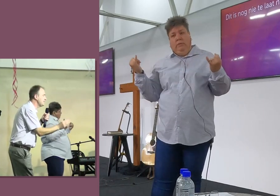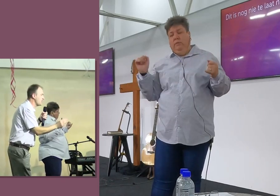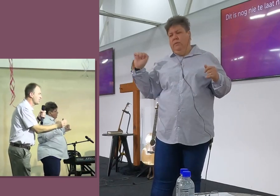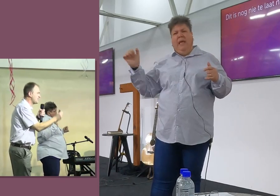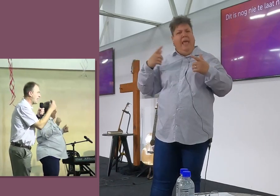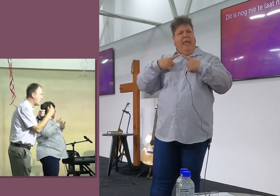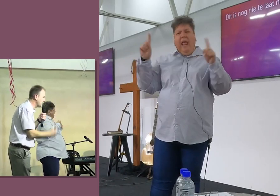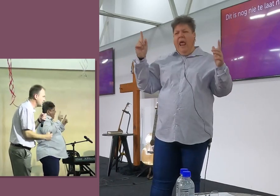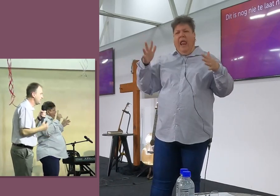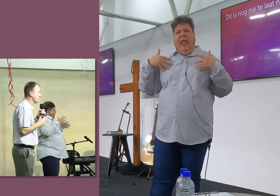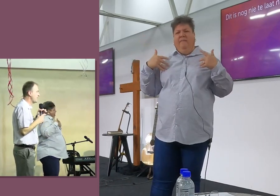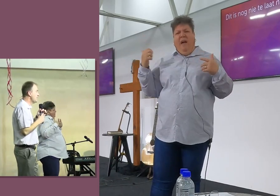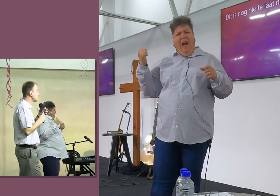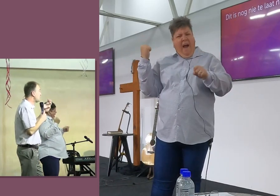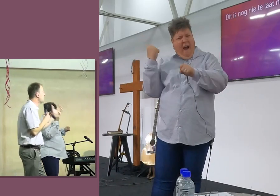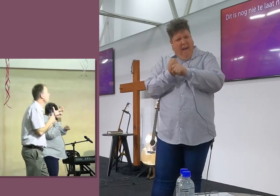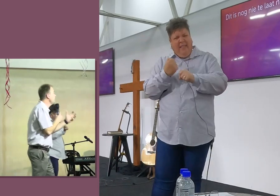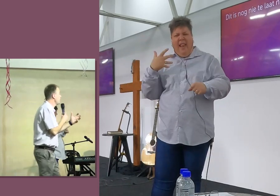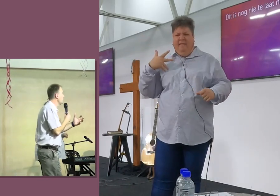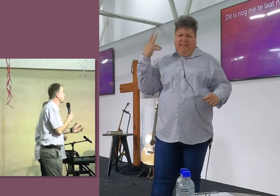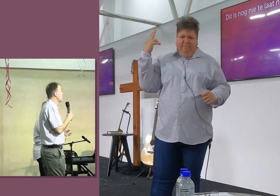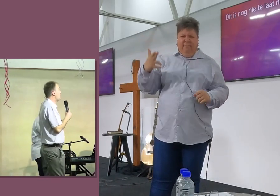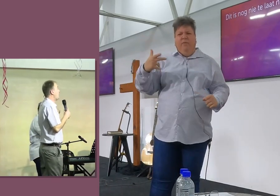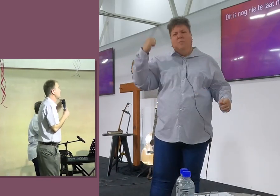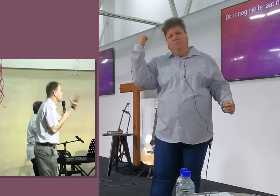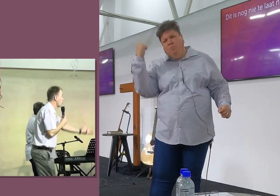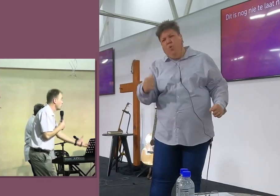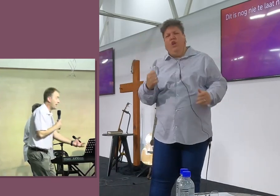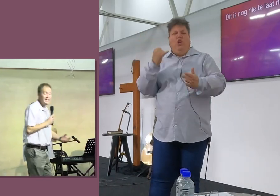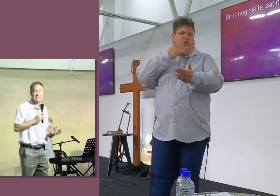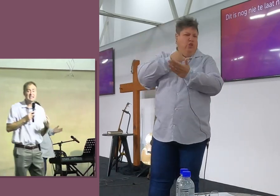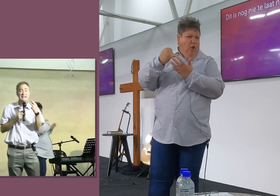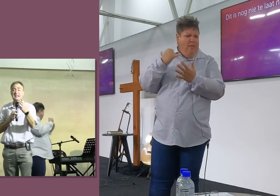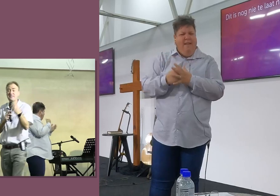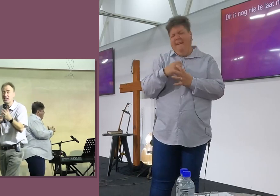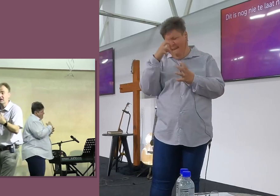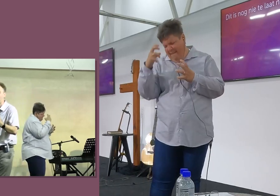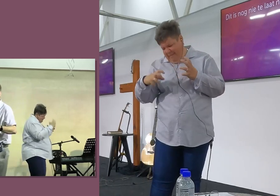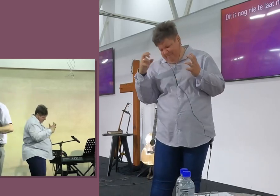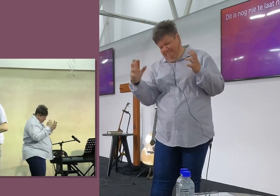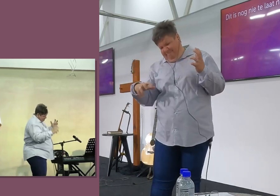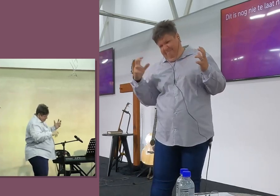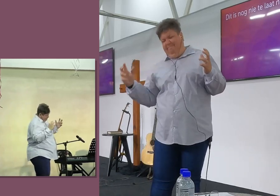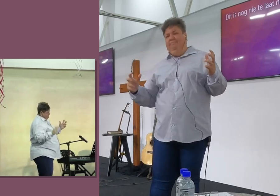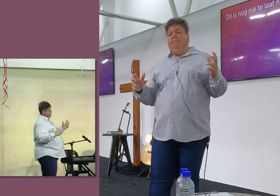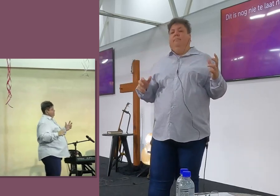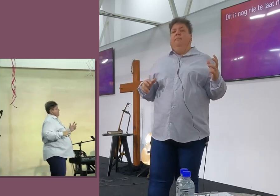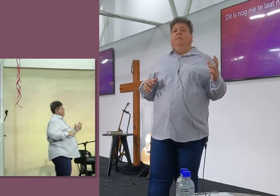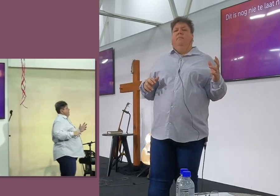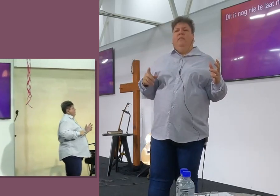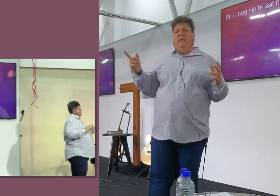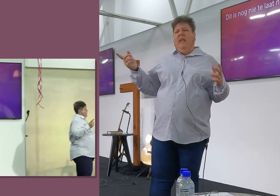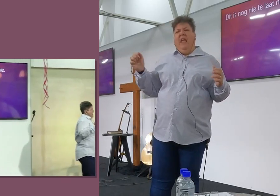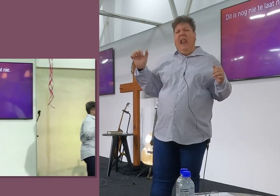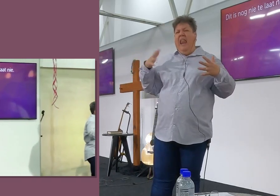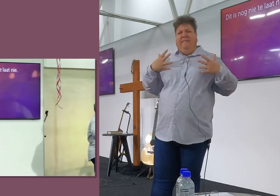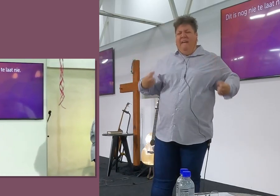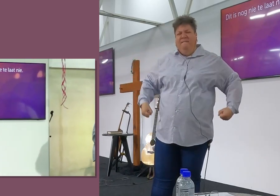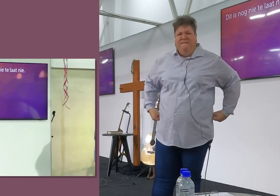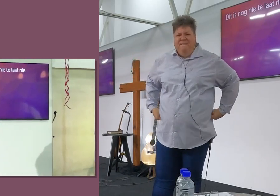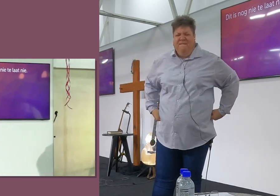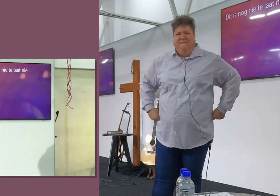sy hele leven lang het hy hard gelewe. Sy hele leven lang het hy beleen zonde. Sy hele leven lang het hy eindelijk weggegeen